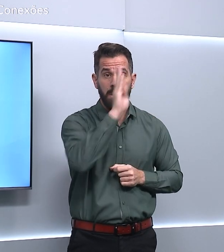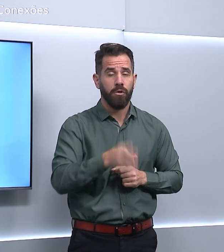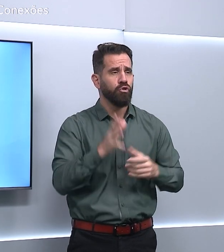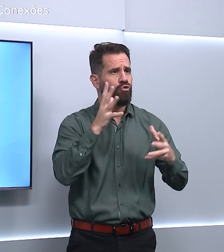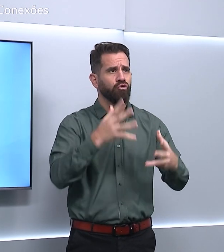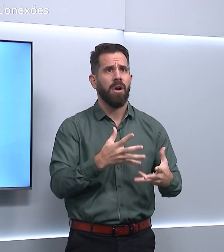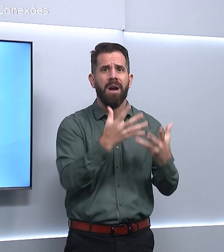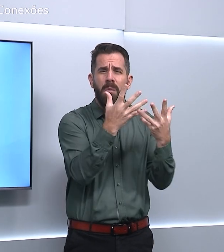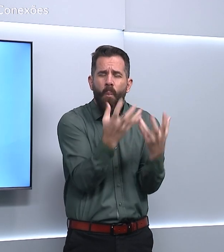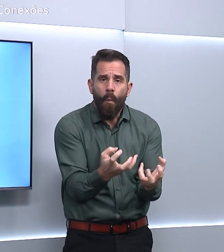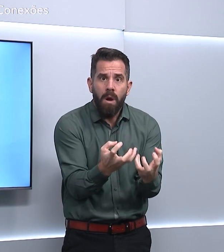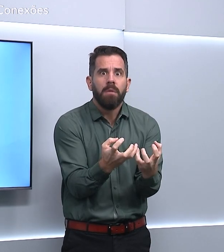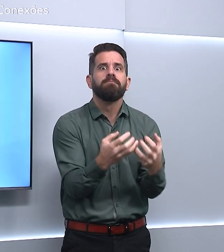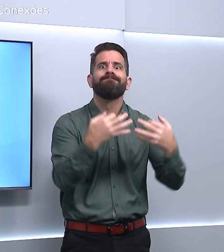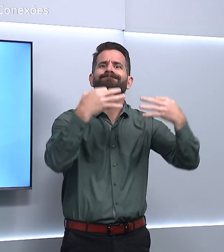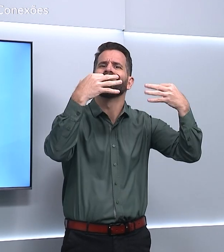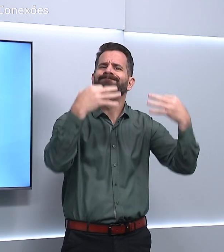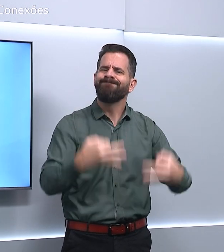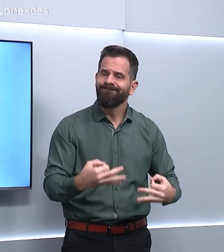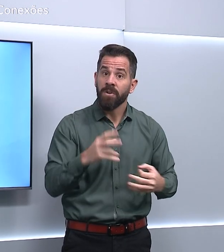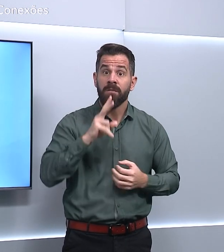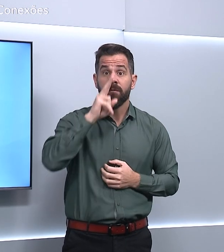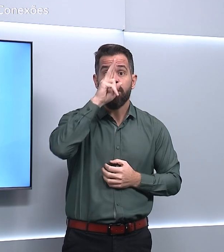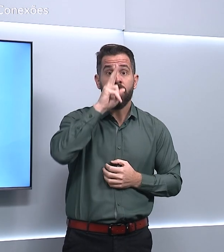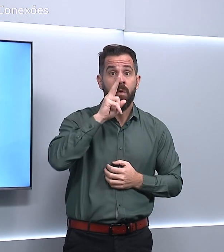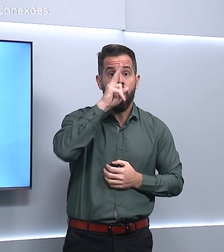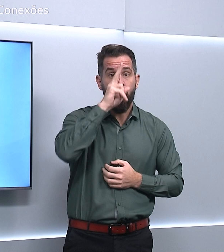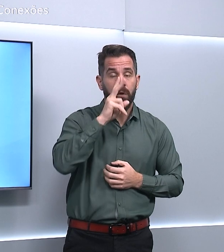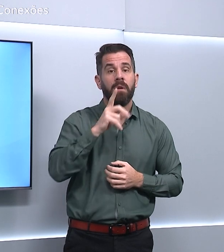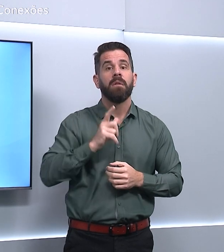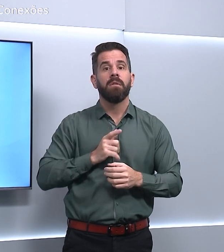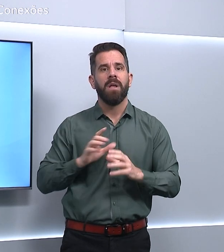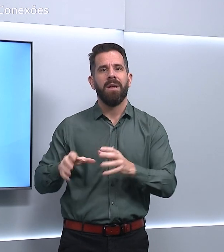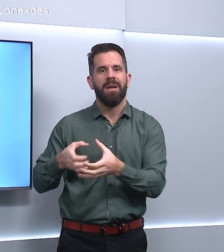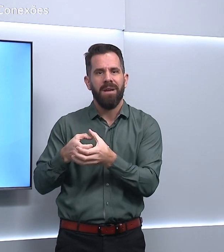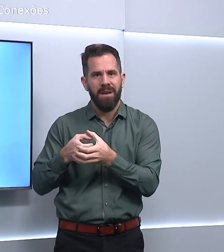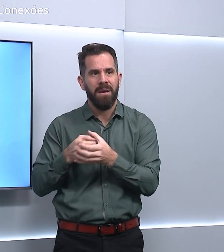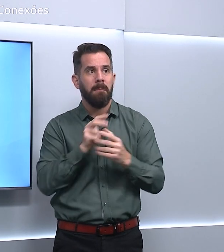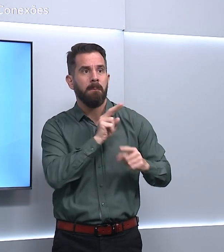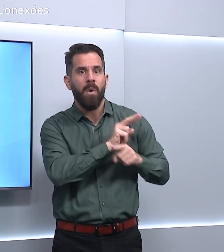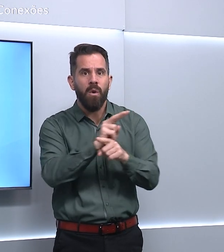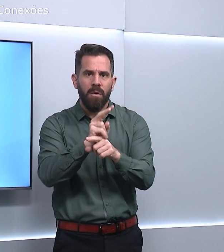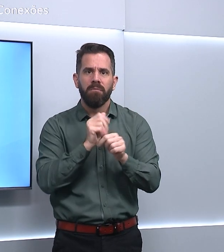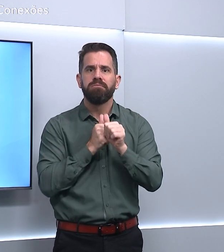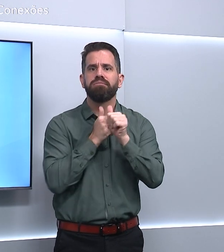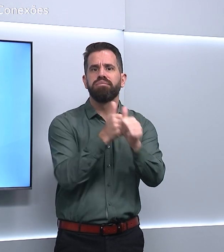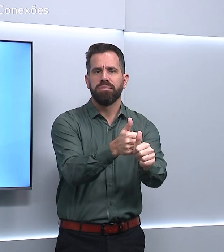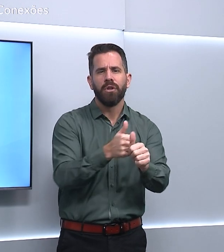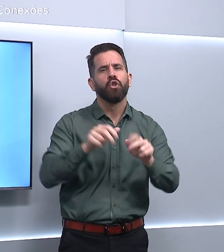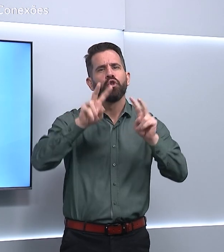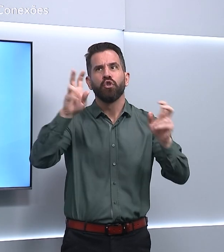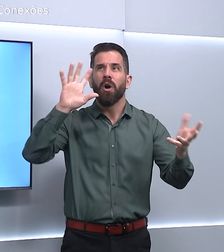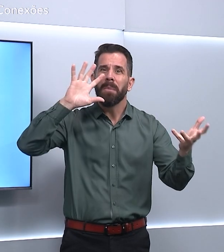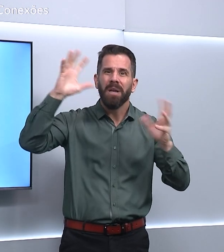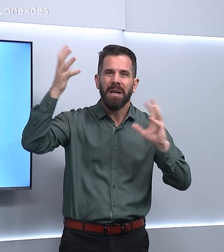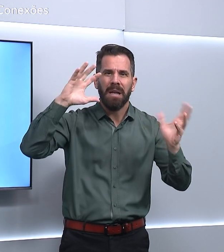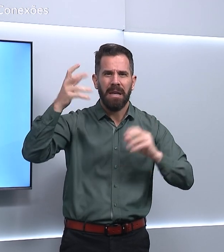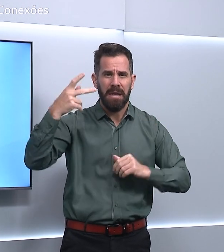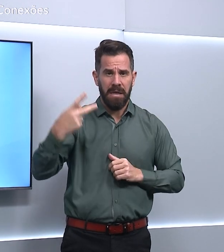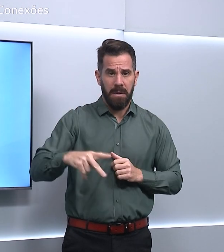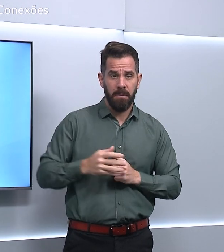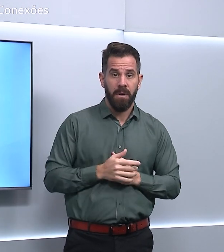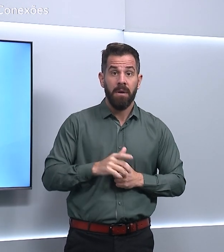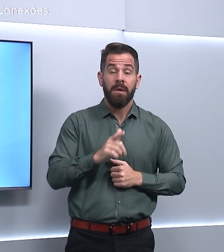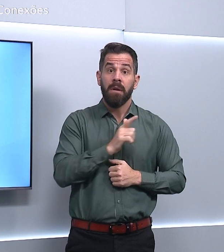severa ou extrema, segundo o Centro de Monitoramento e Alertas de Desastres Naturais. O